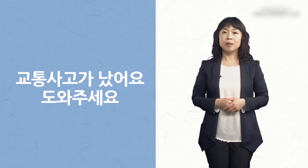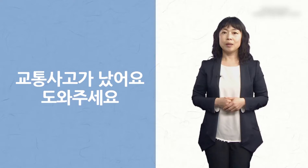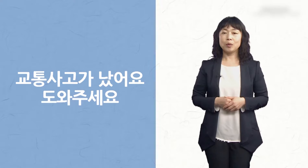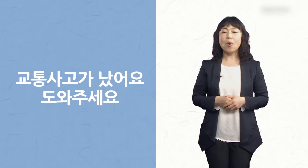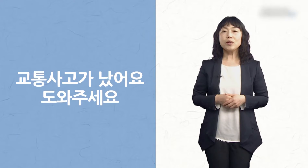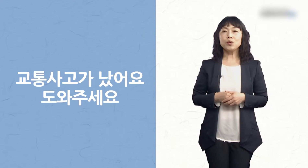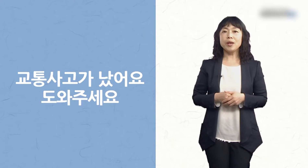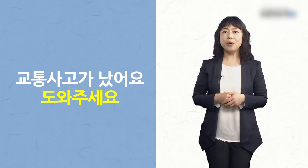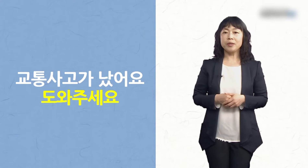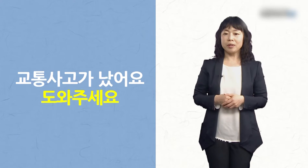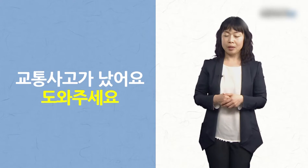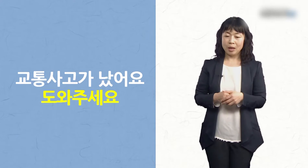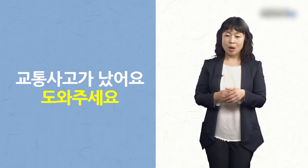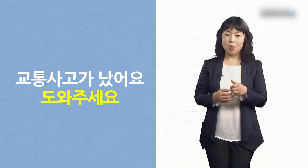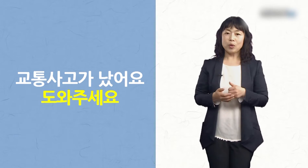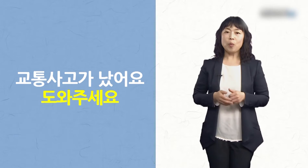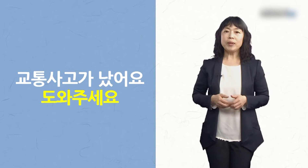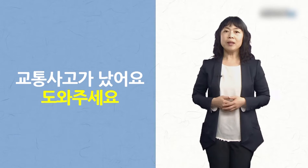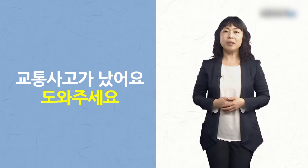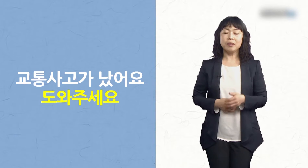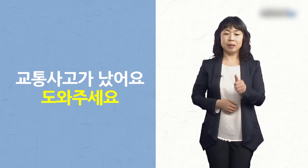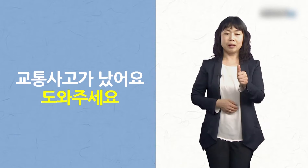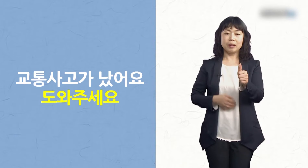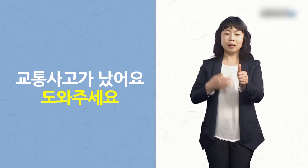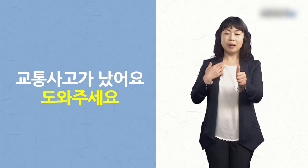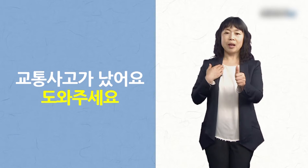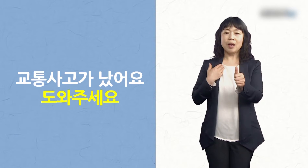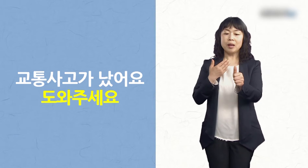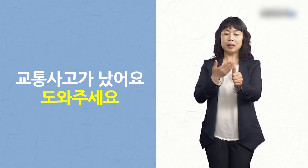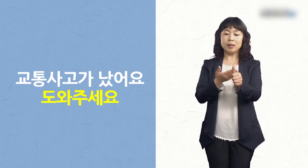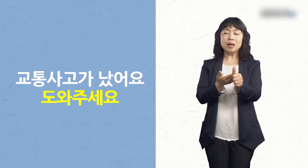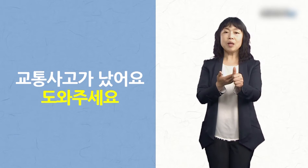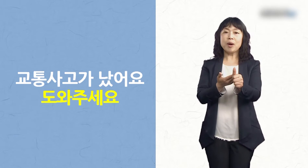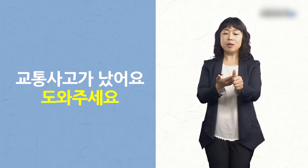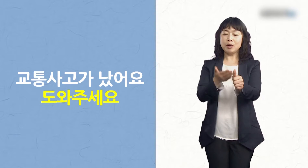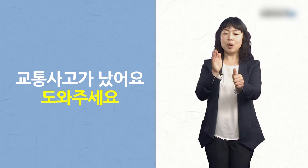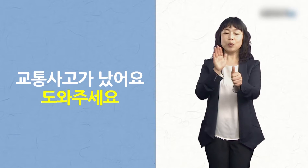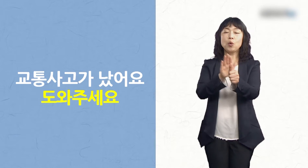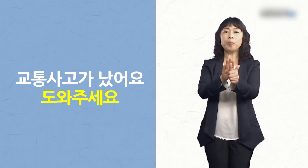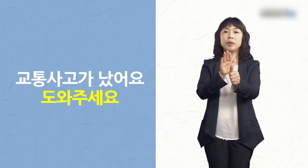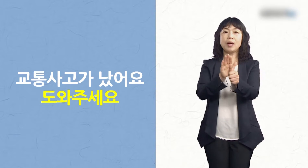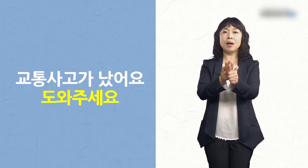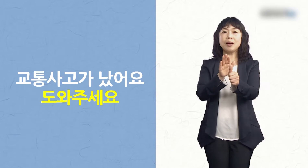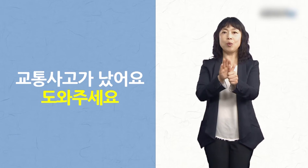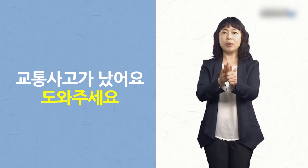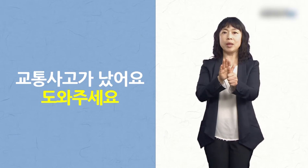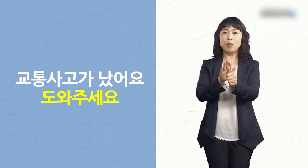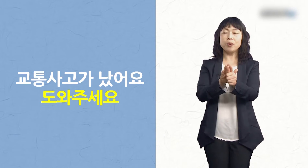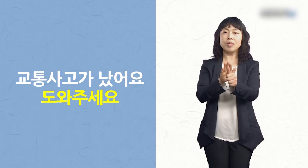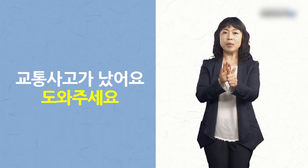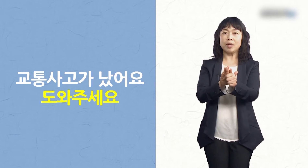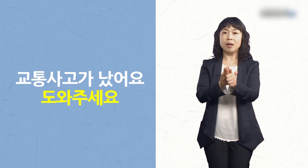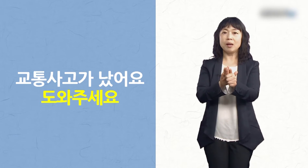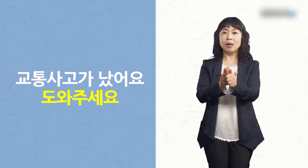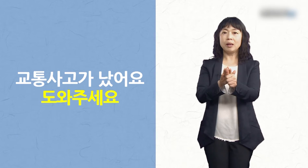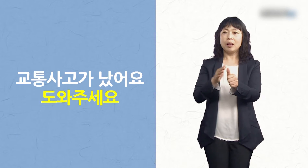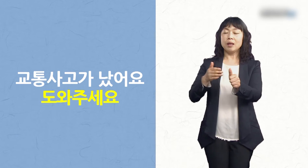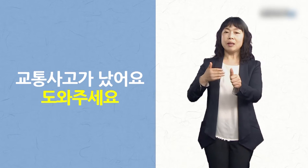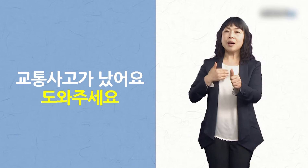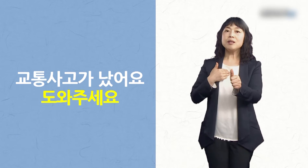도와주세요는 원래 돕다는 내가 이 상대방을 돕다라고 이렇게 표현을 합니다. 나를